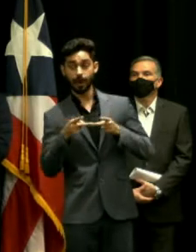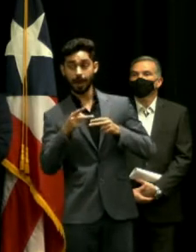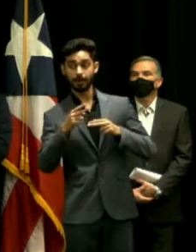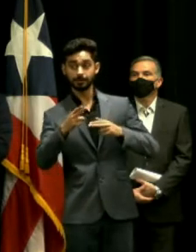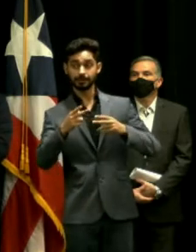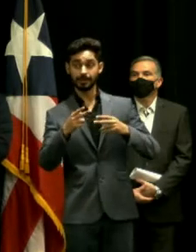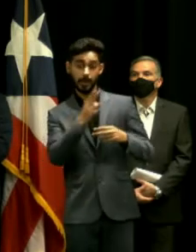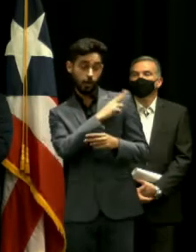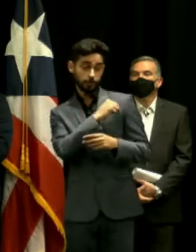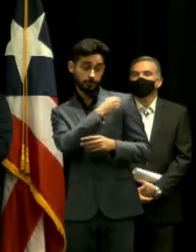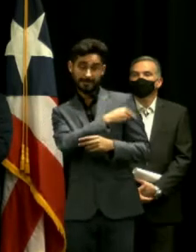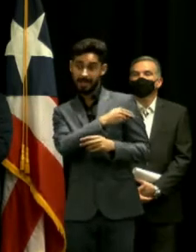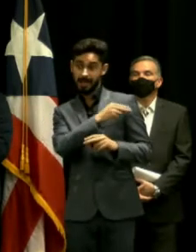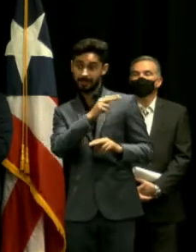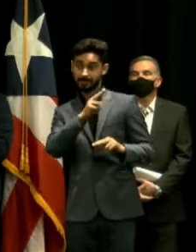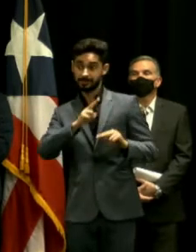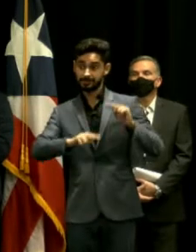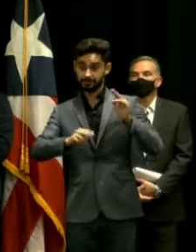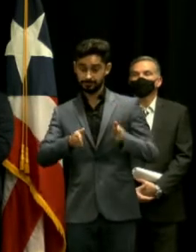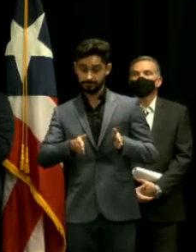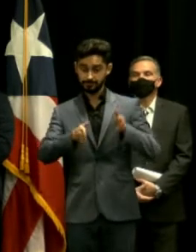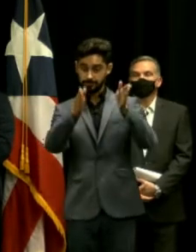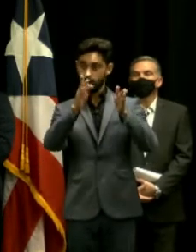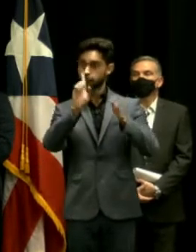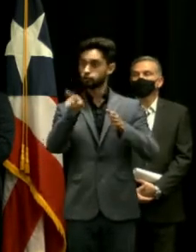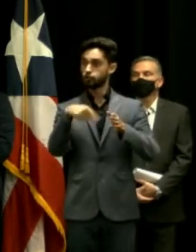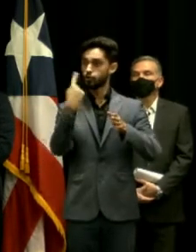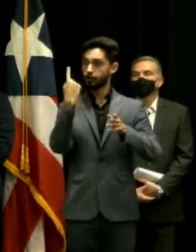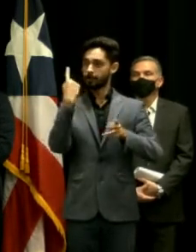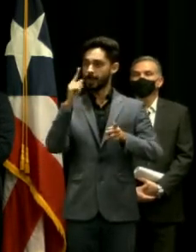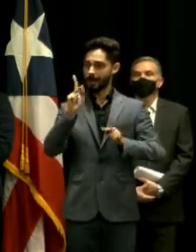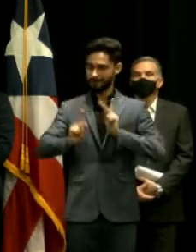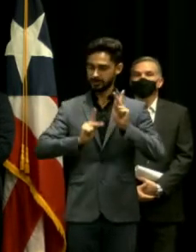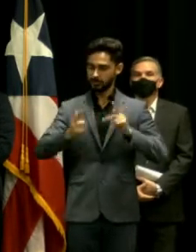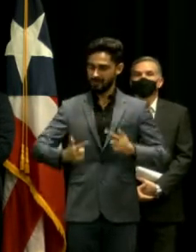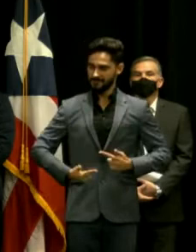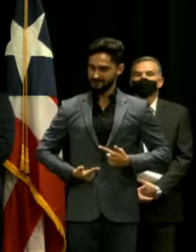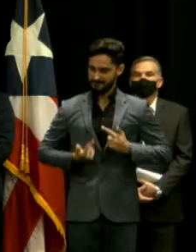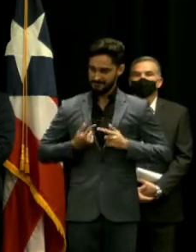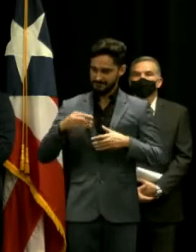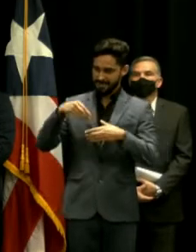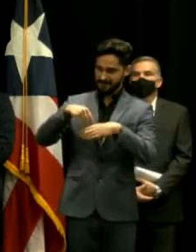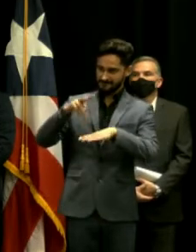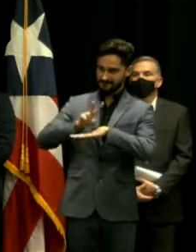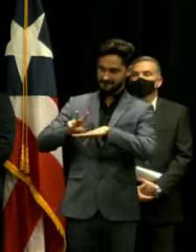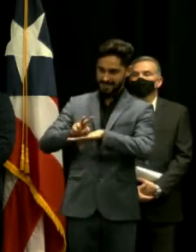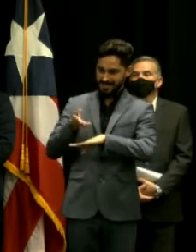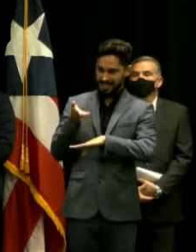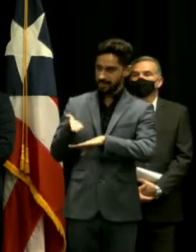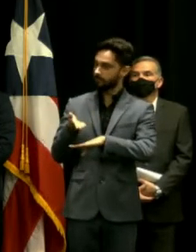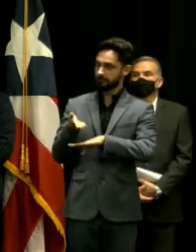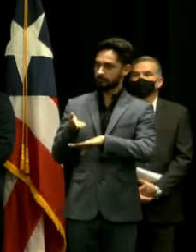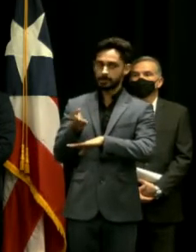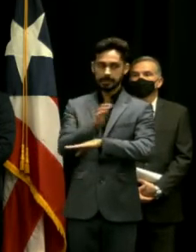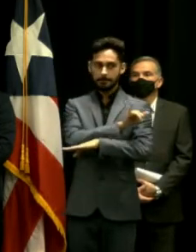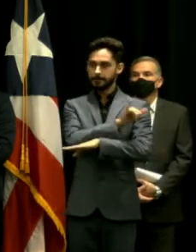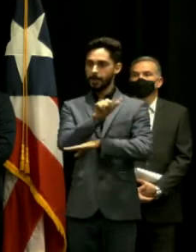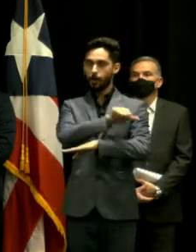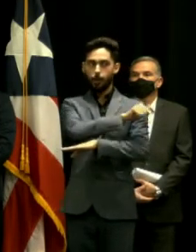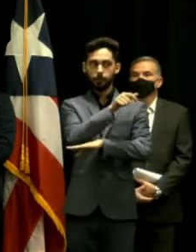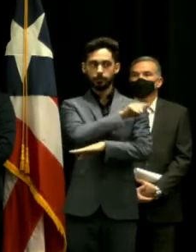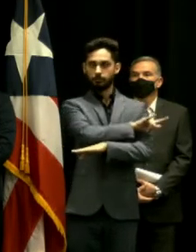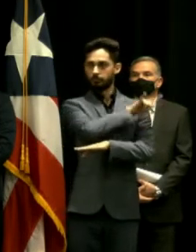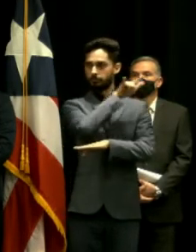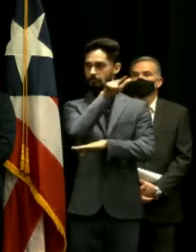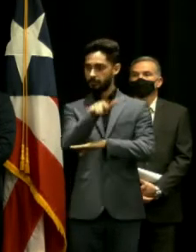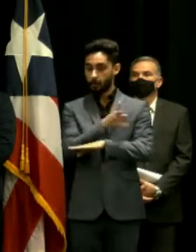atender a turistas que están visitando Vieques para comenzar o sea el turista que visita Vieques va a tener acceso a esta facilidad o sea